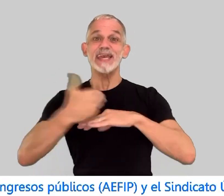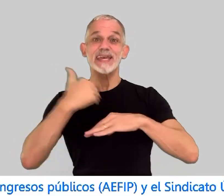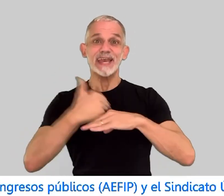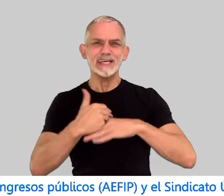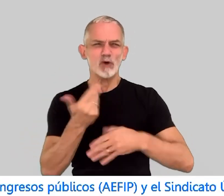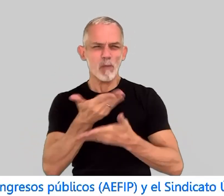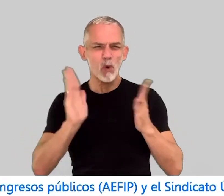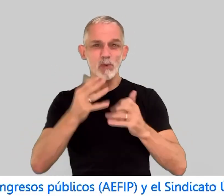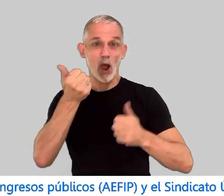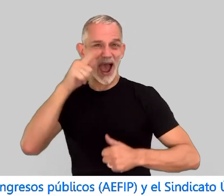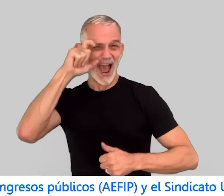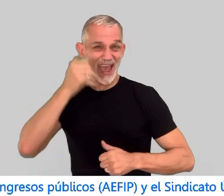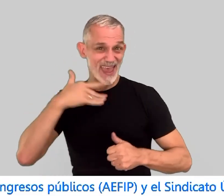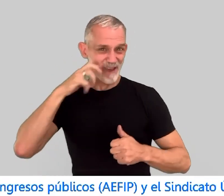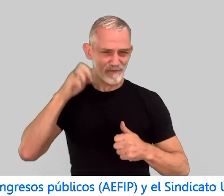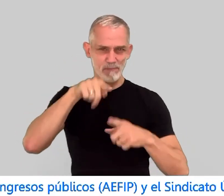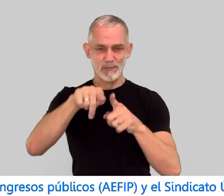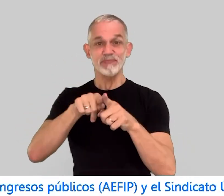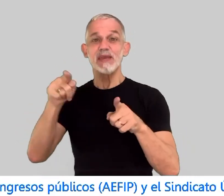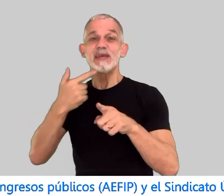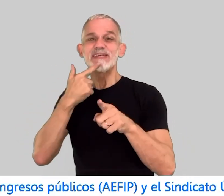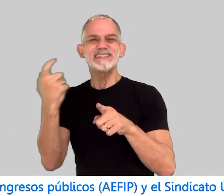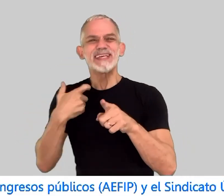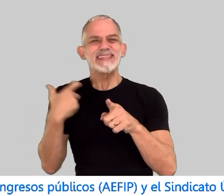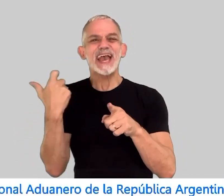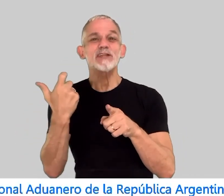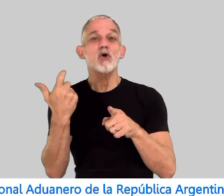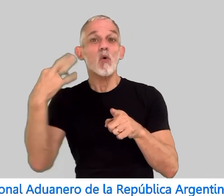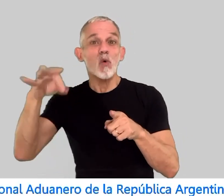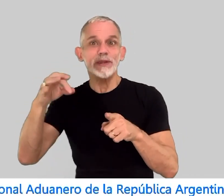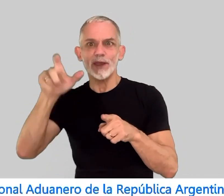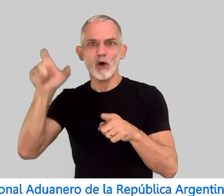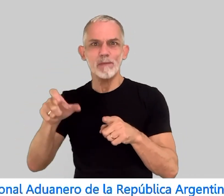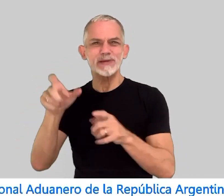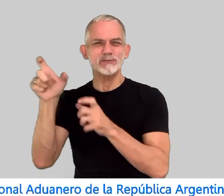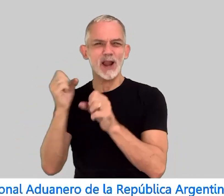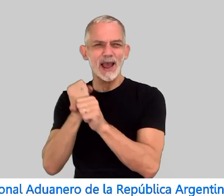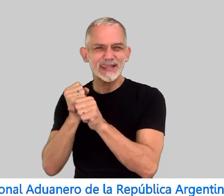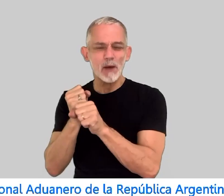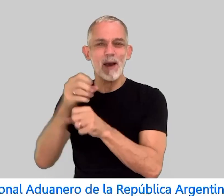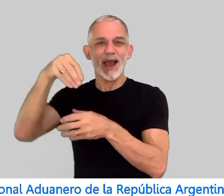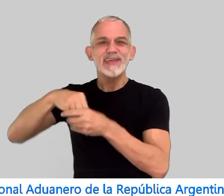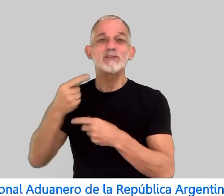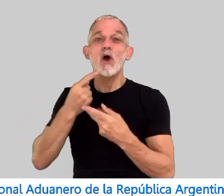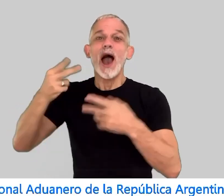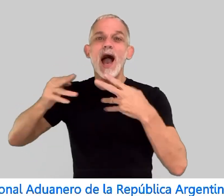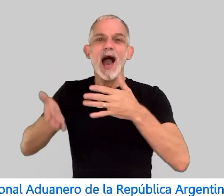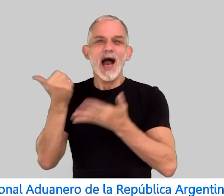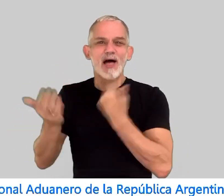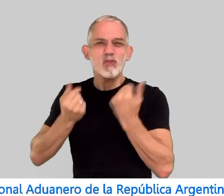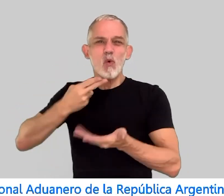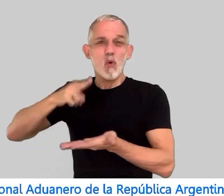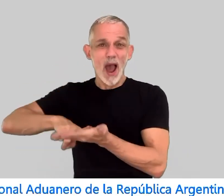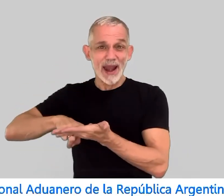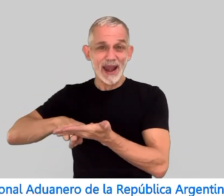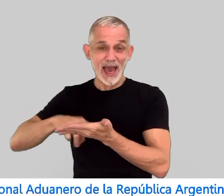Públicos, AFIP, y el Sindicato Único del Personal Aduanero de la República Argentina, SUPARA,